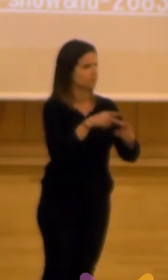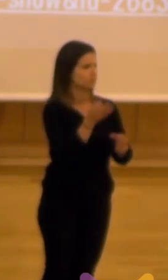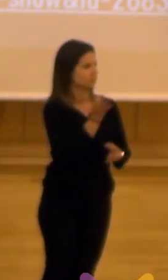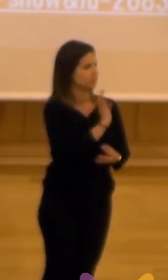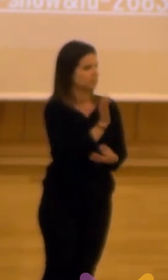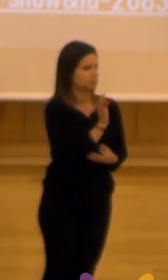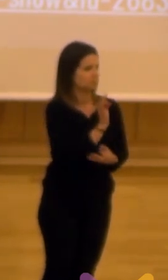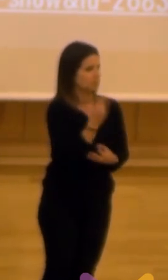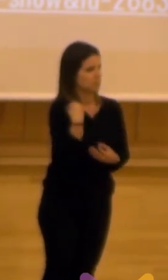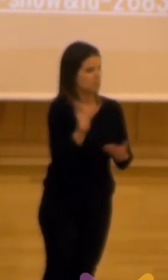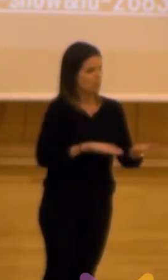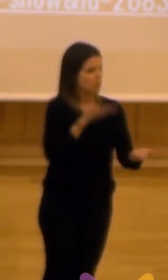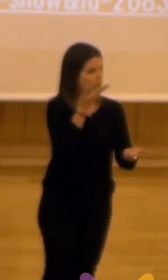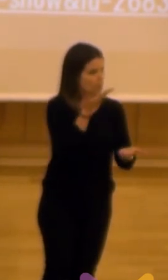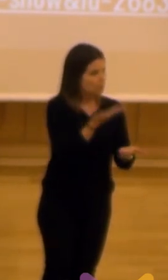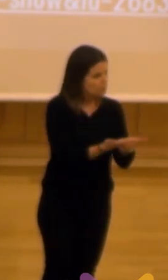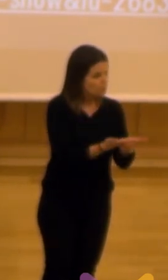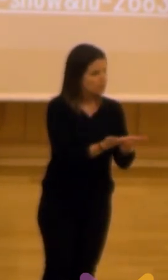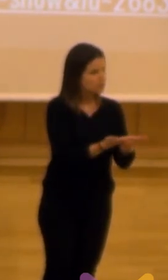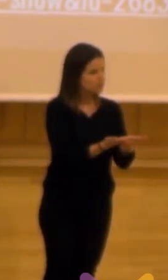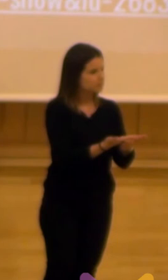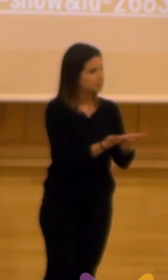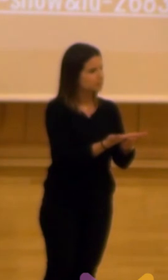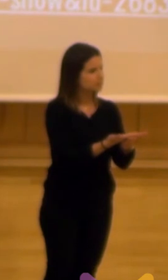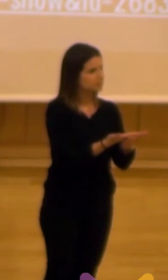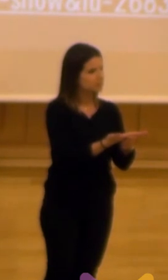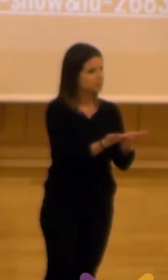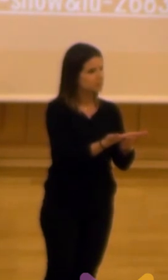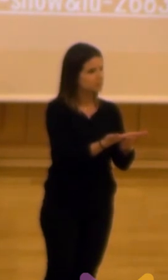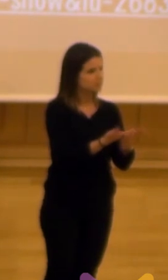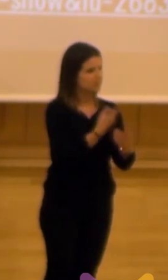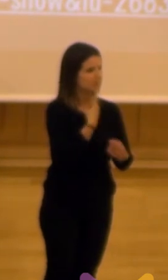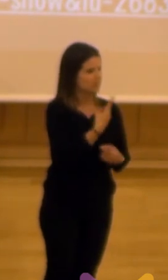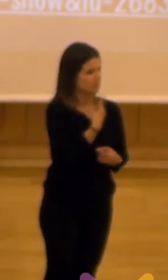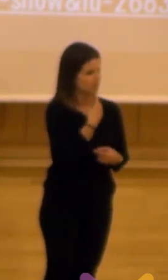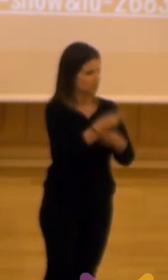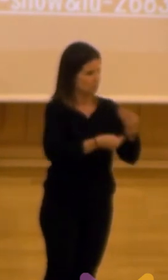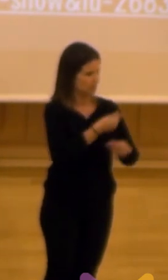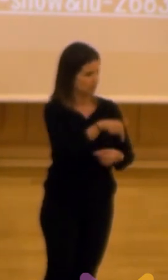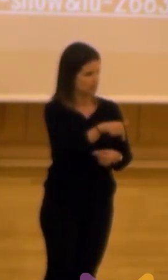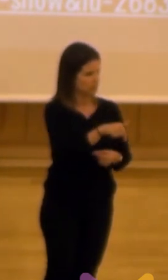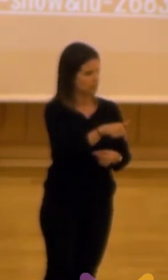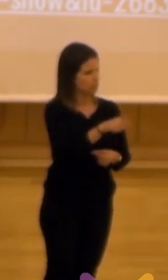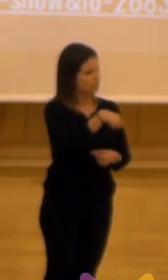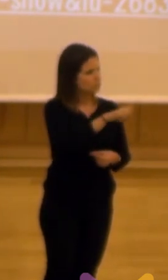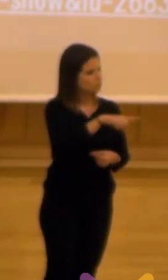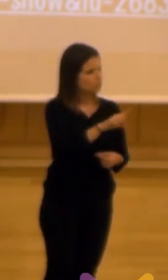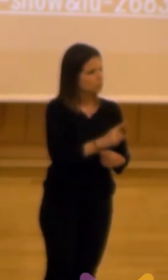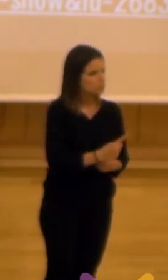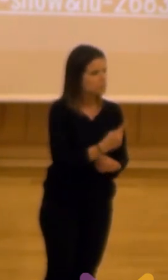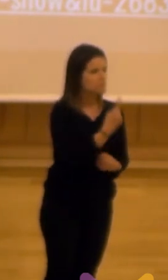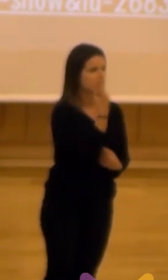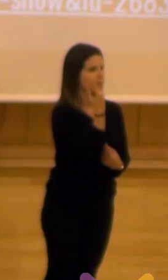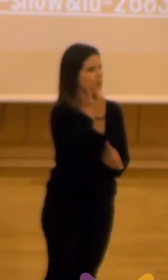o lo que se os propone es que de alguna manera se ha dicho aquí si hay el primer